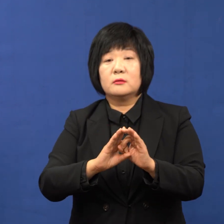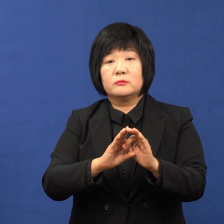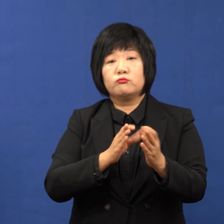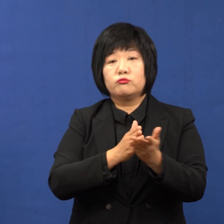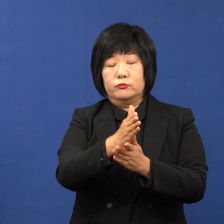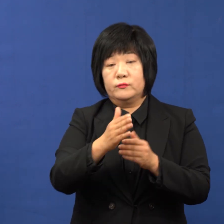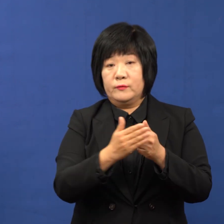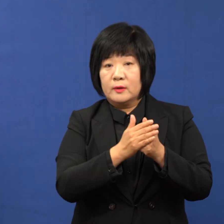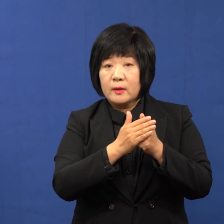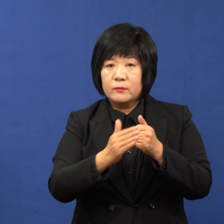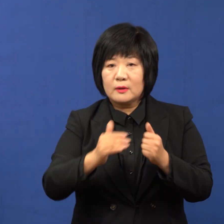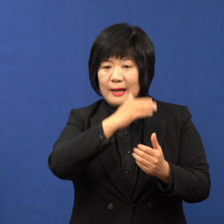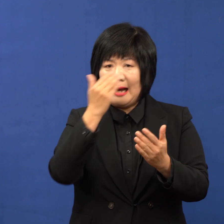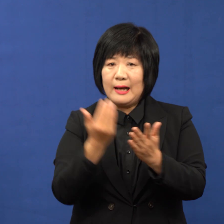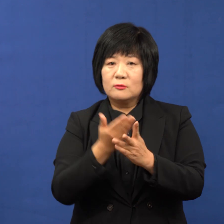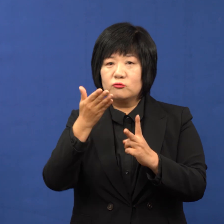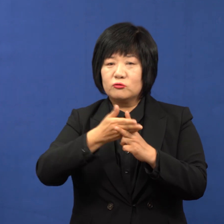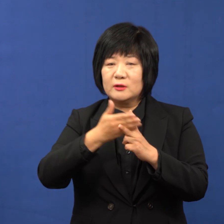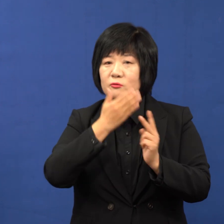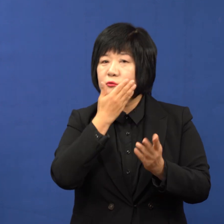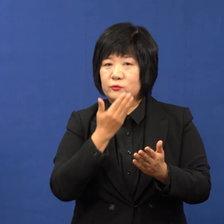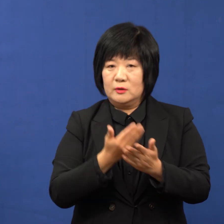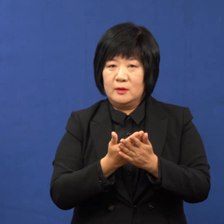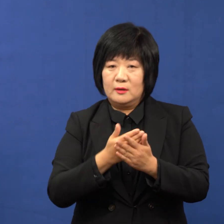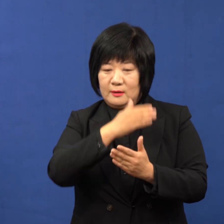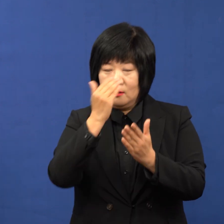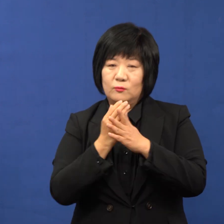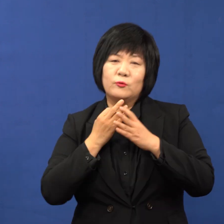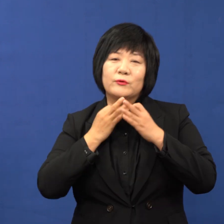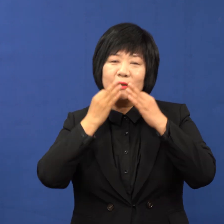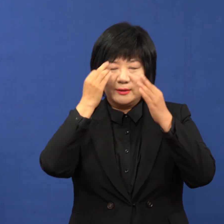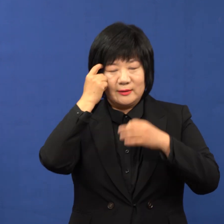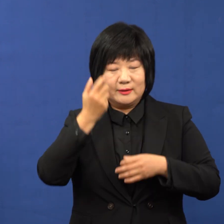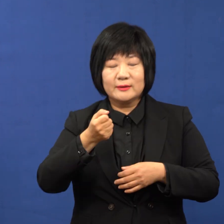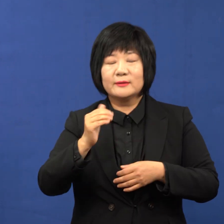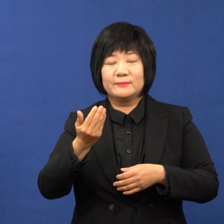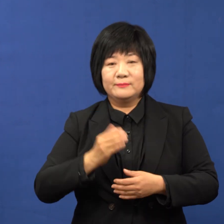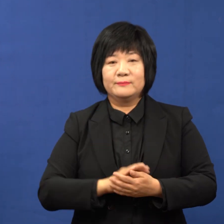다 중요한 부분이고 거기에 대해서 진력을 다 해야 된다고 생각합니다.